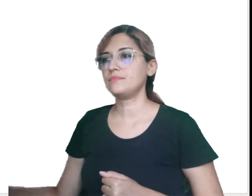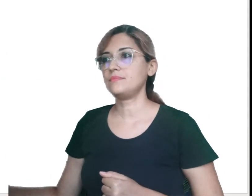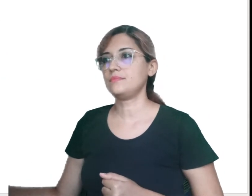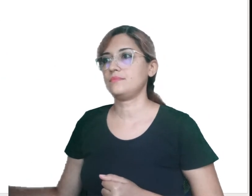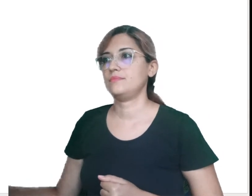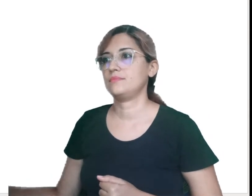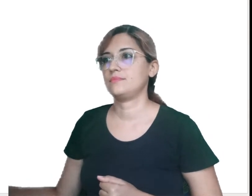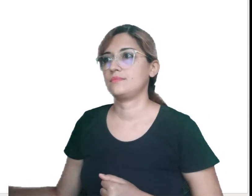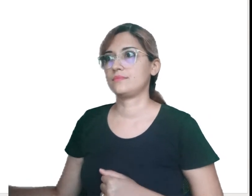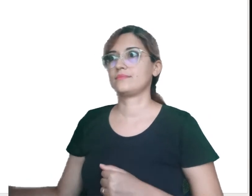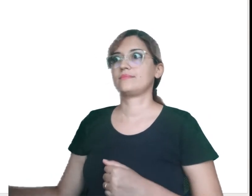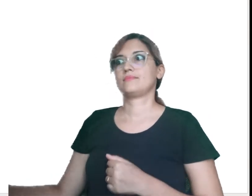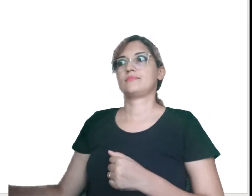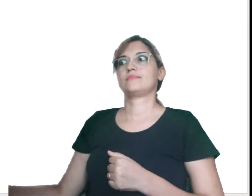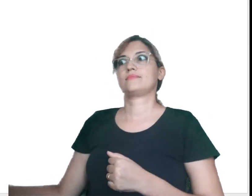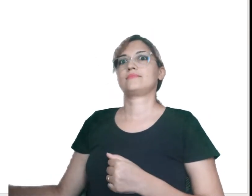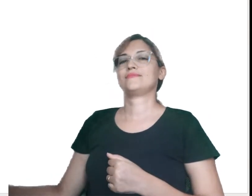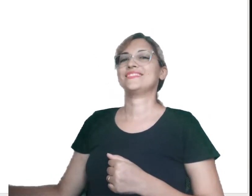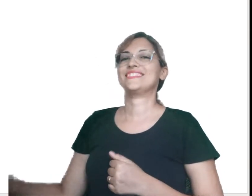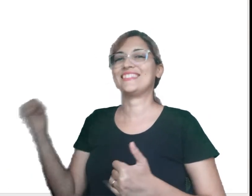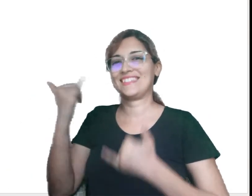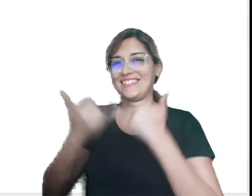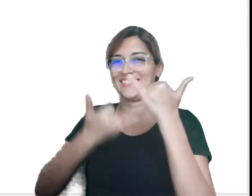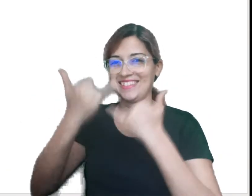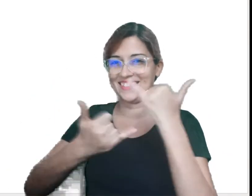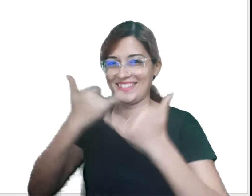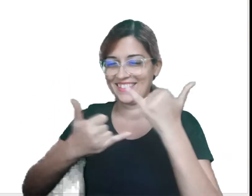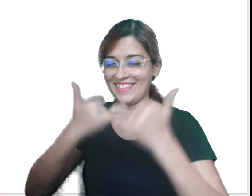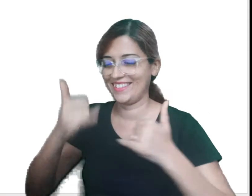Eita! É só uma brincadeira, pessoal.